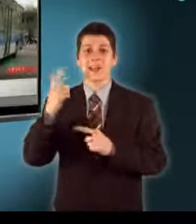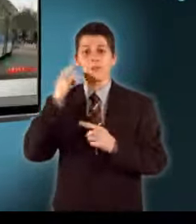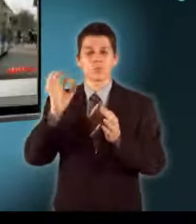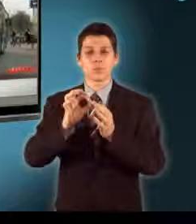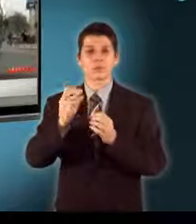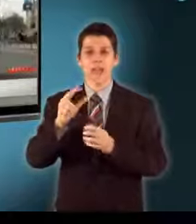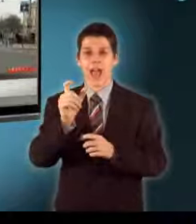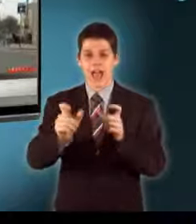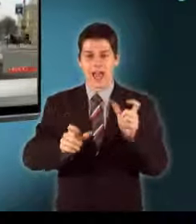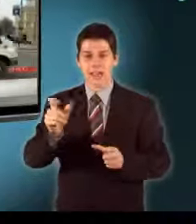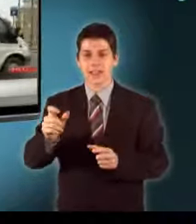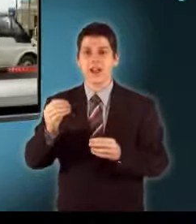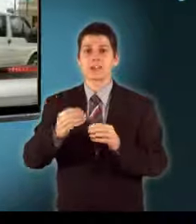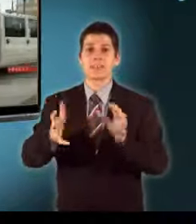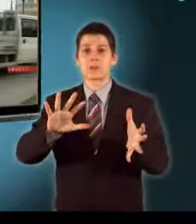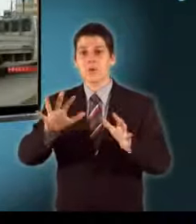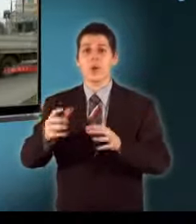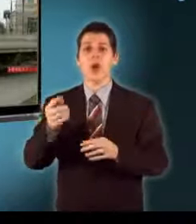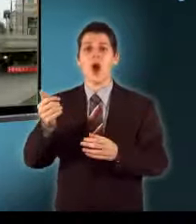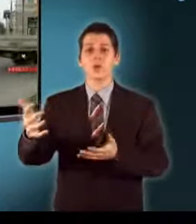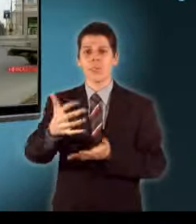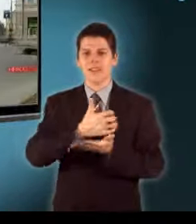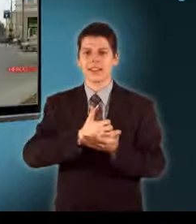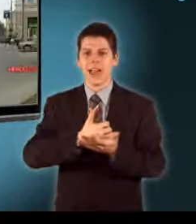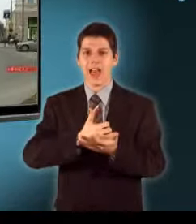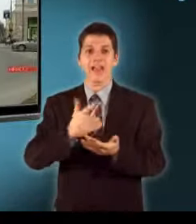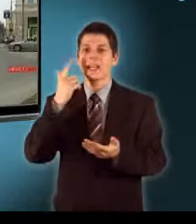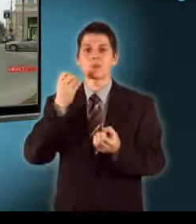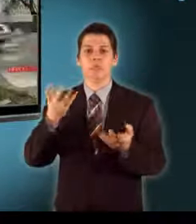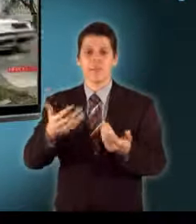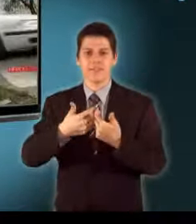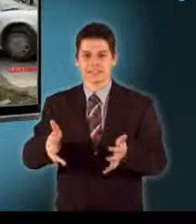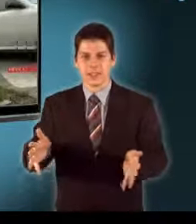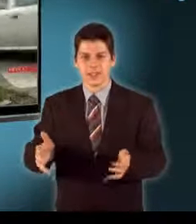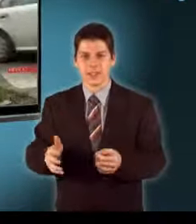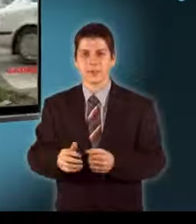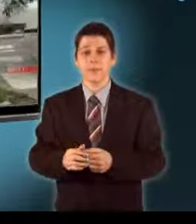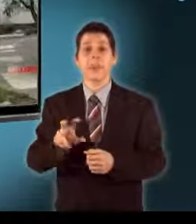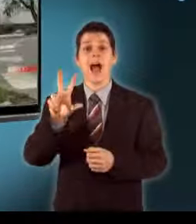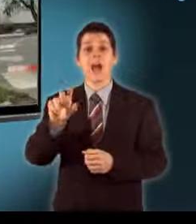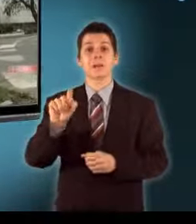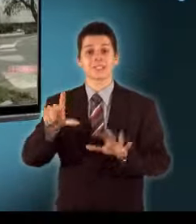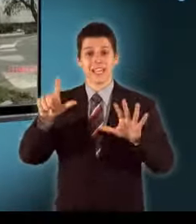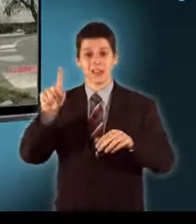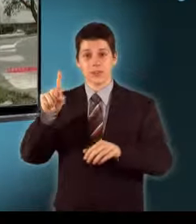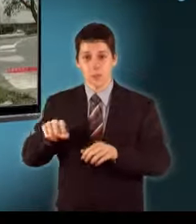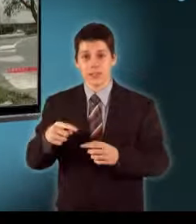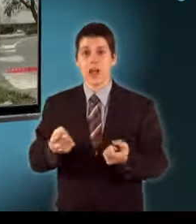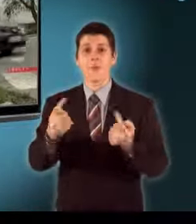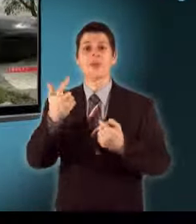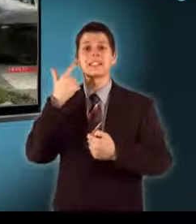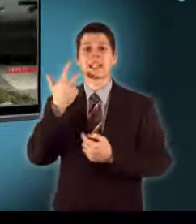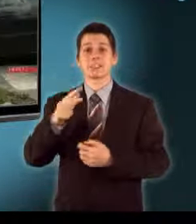lehet Mint ahogyan azt is, így mennyi adóbevételtől esik el az állam Hiszen a 317 forintos benzinárból